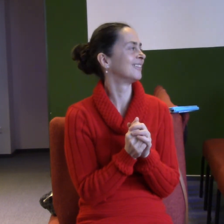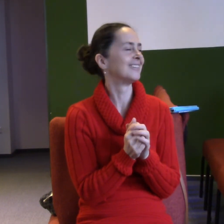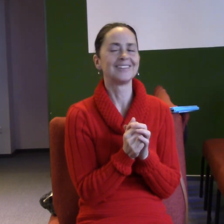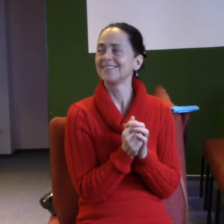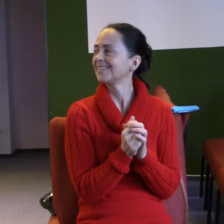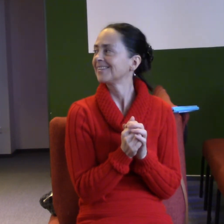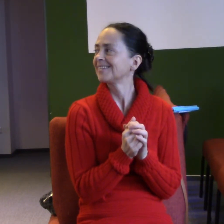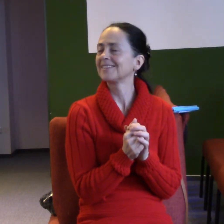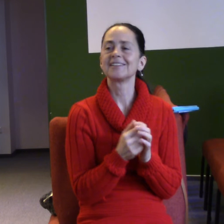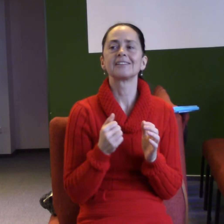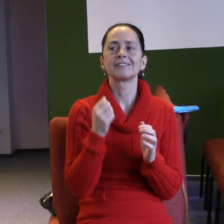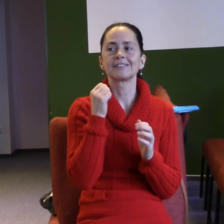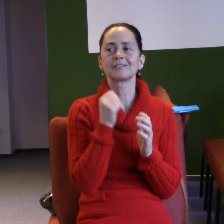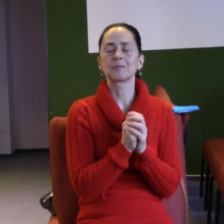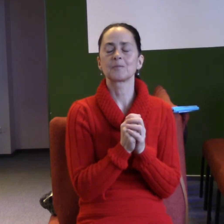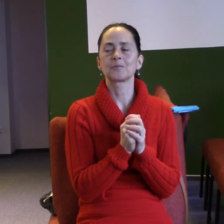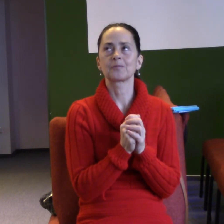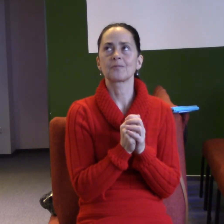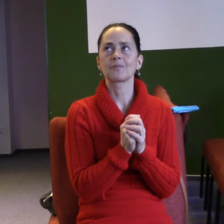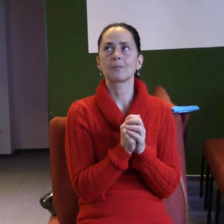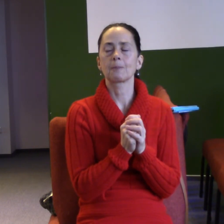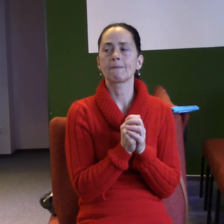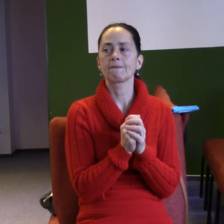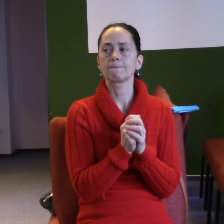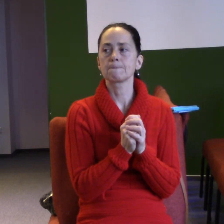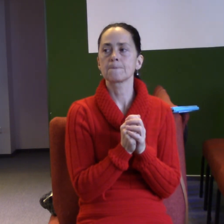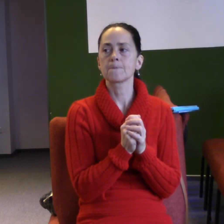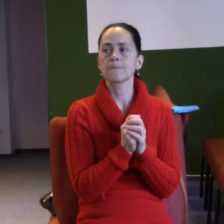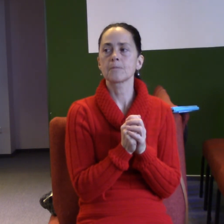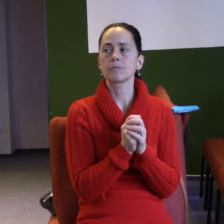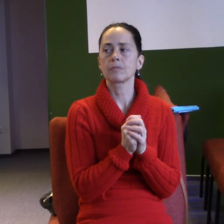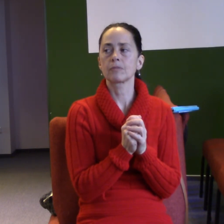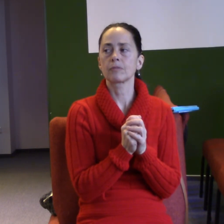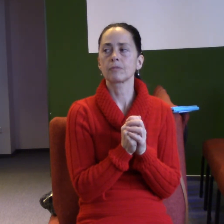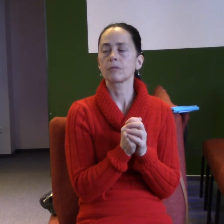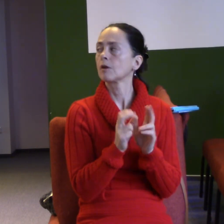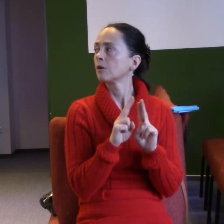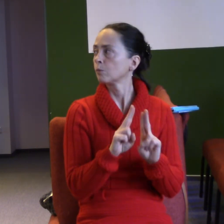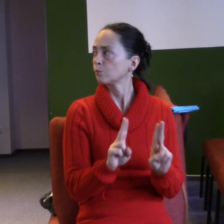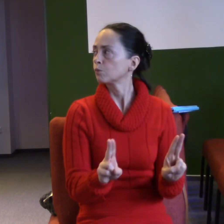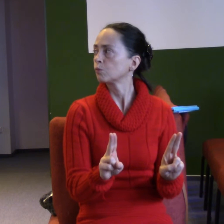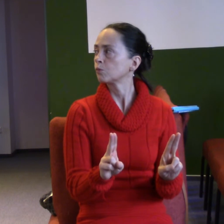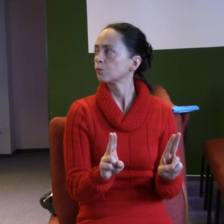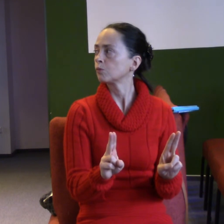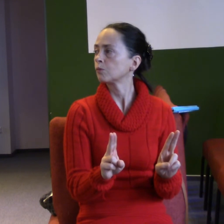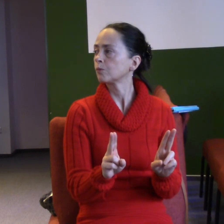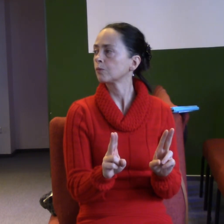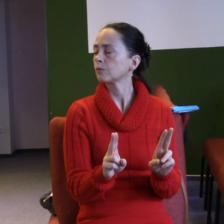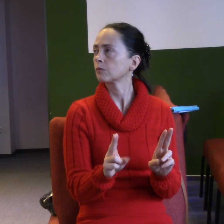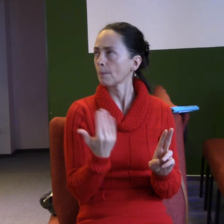si myslí, že to je ono. Ale to taky není ono. To je něco, co se může stát. Já jsem to sám zážil na vlastní kůži. Něco to